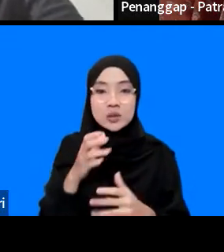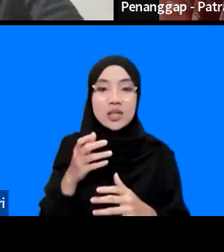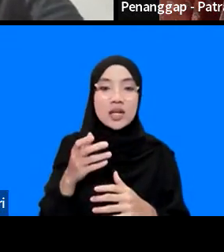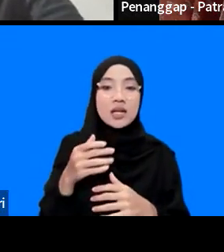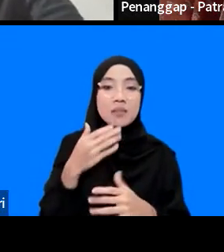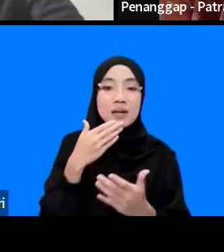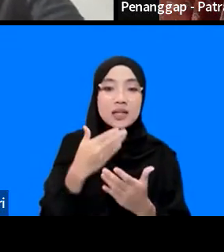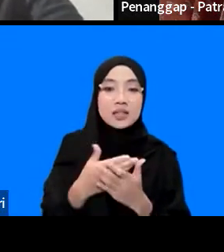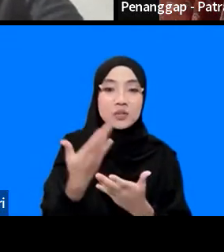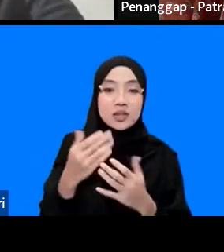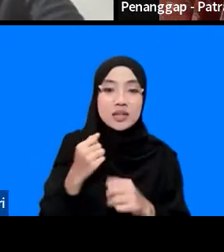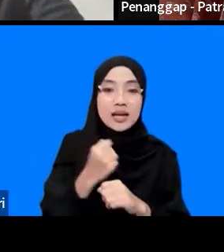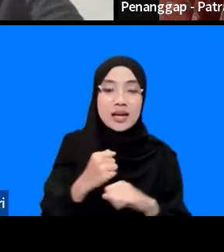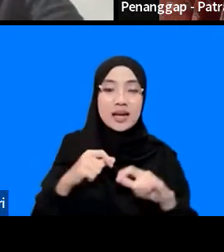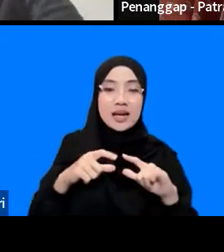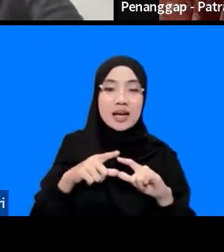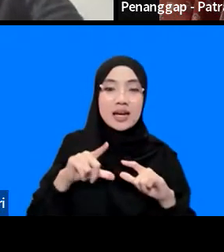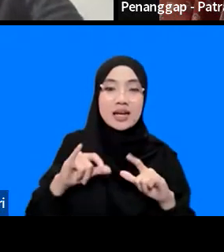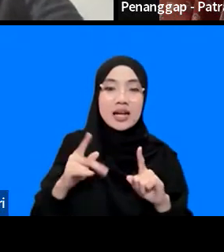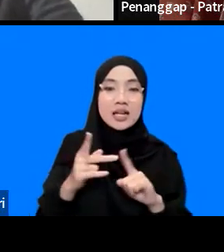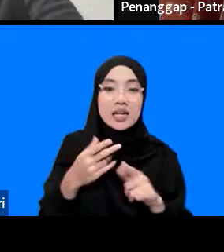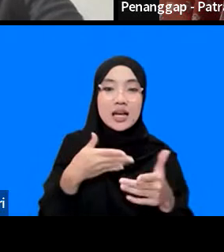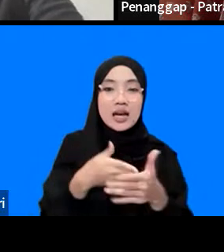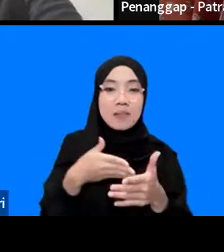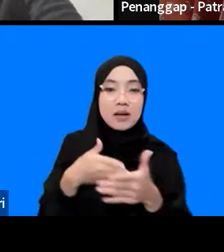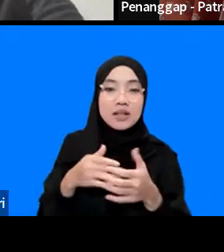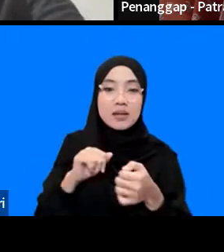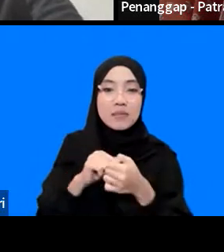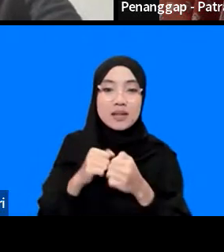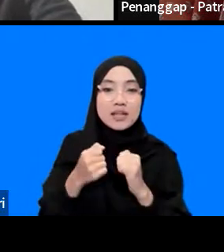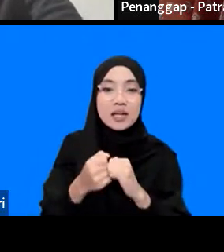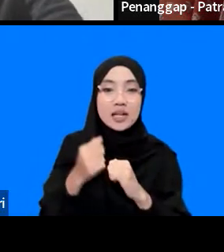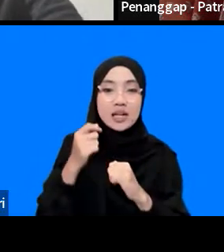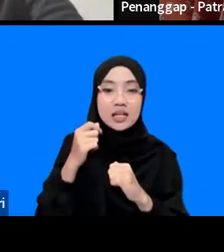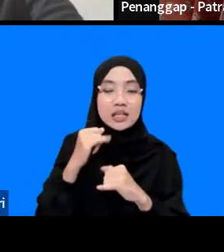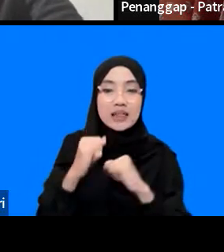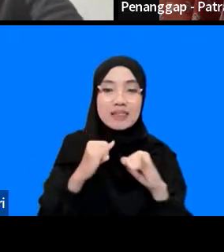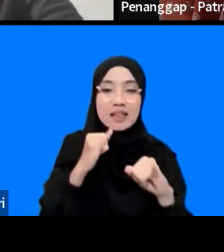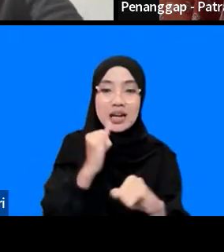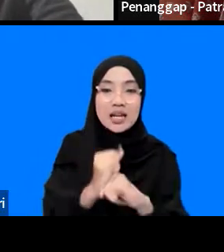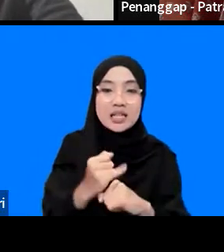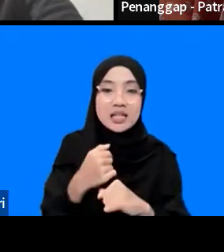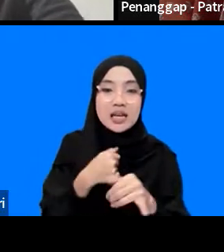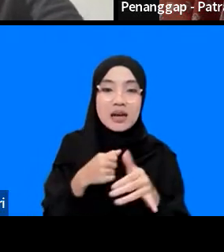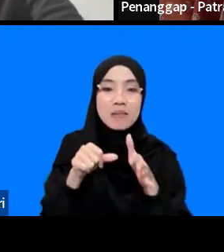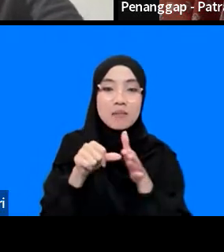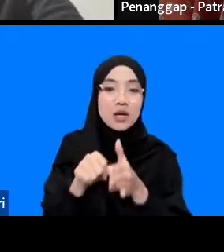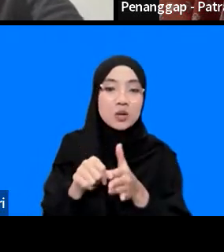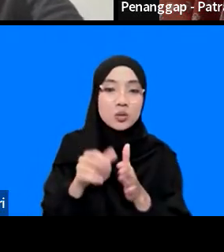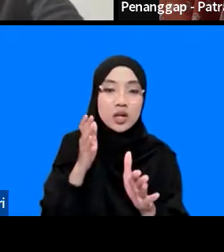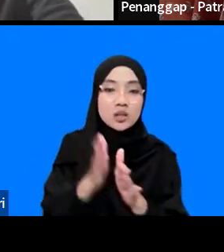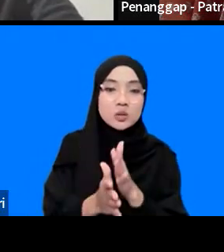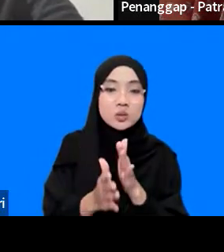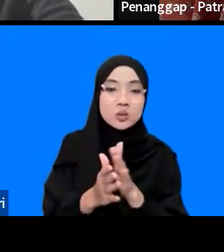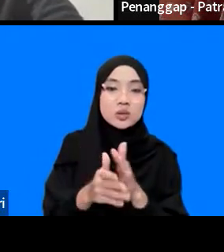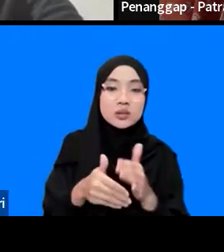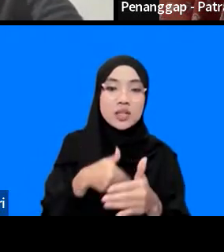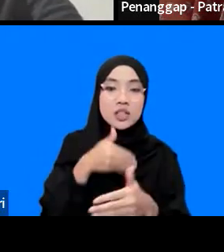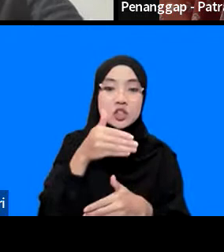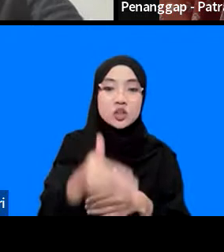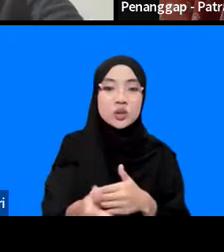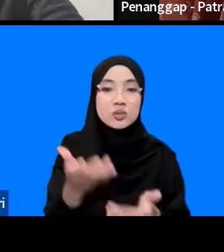sepertinya Kak Gali sedang ada masalah koneksi internet jadi saya bantu untuk melanjutkan sesinya